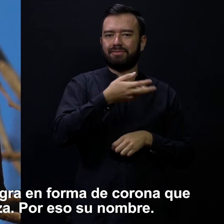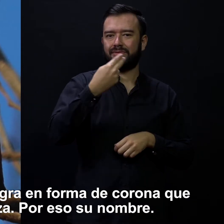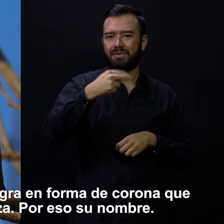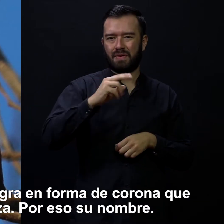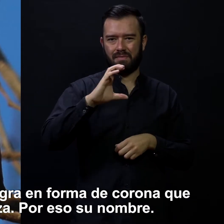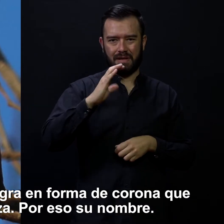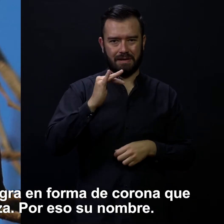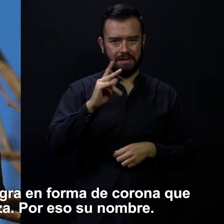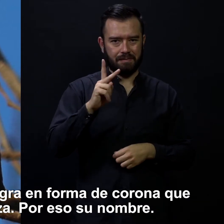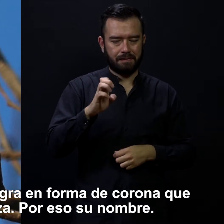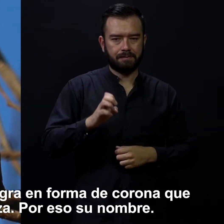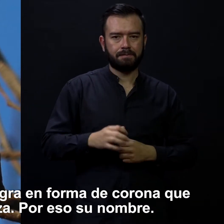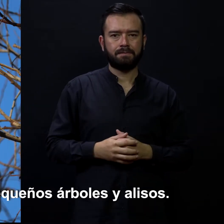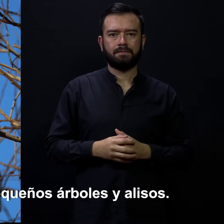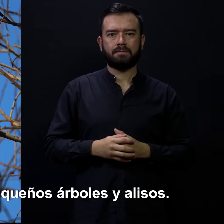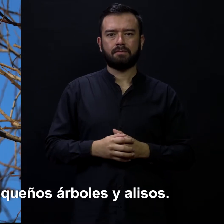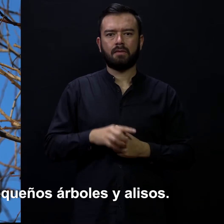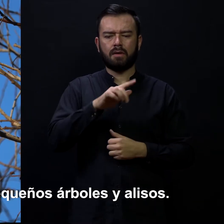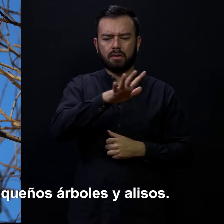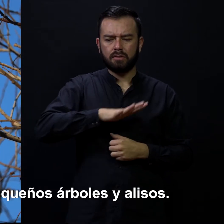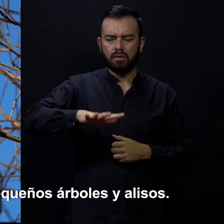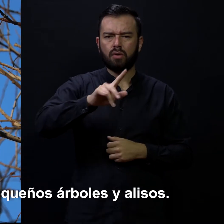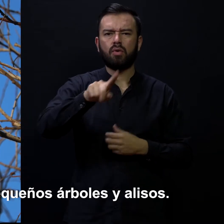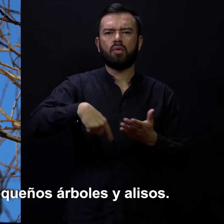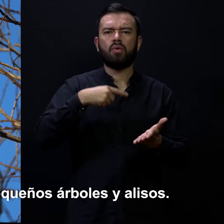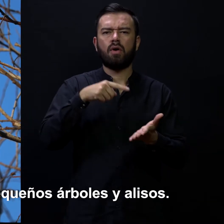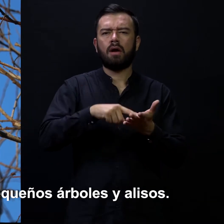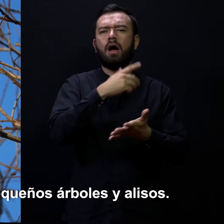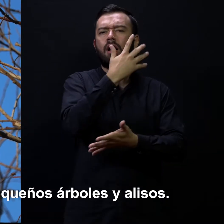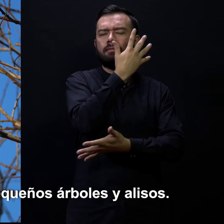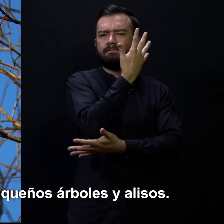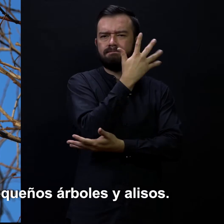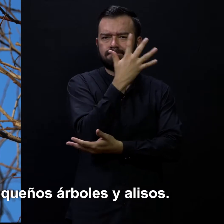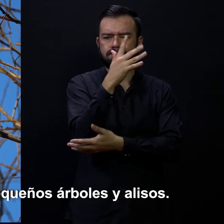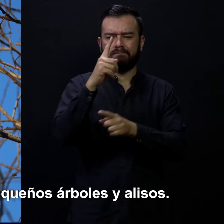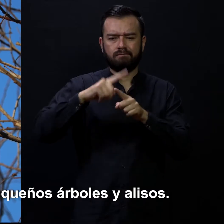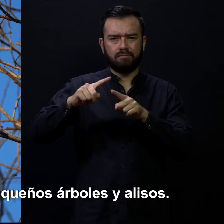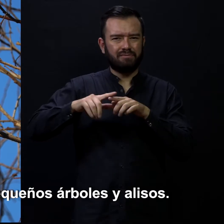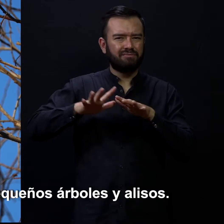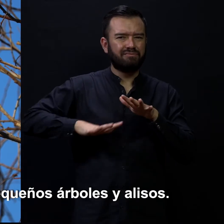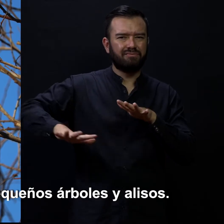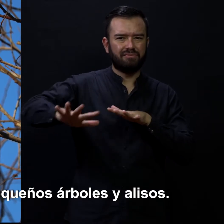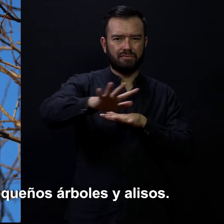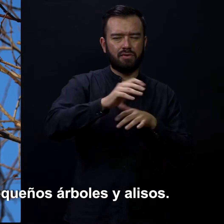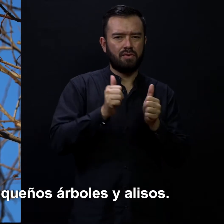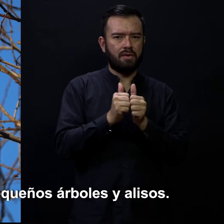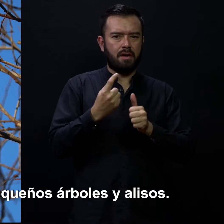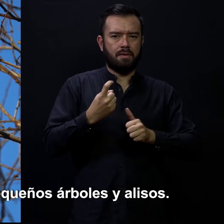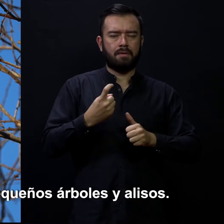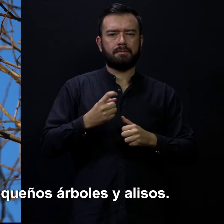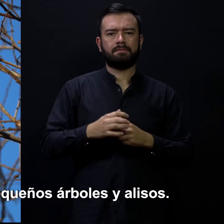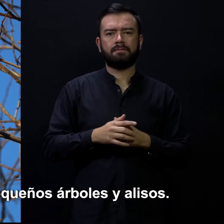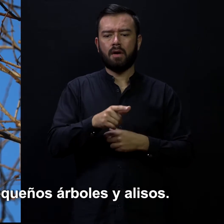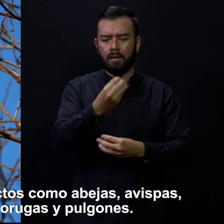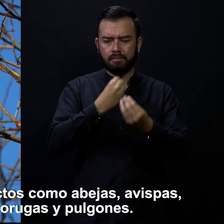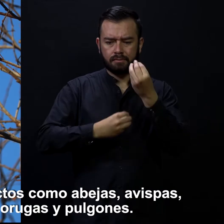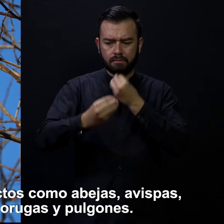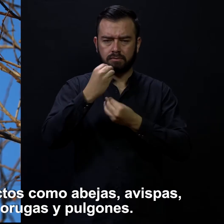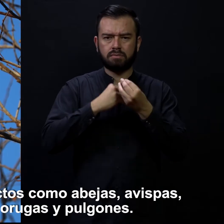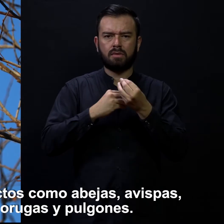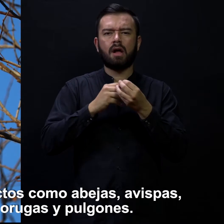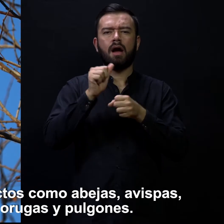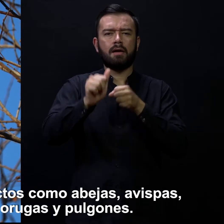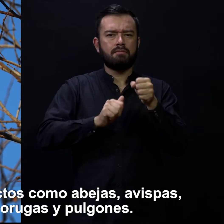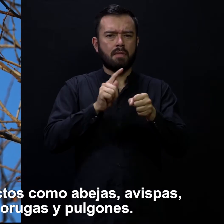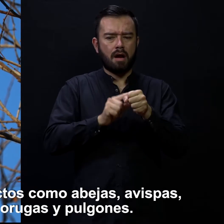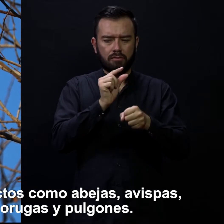eso su nombre, vive en sauces, pequeños árboles y alisos se